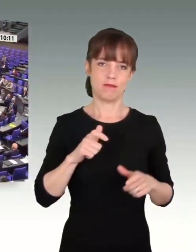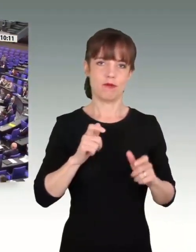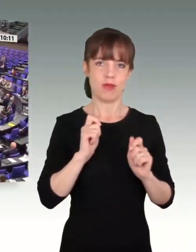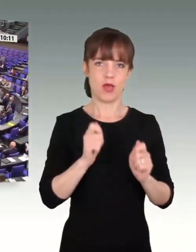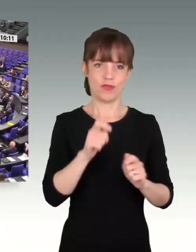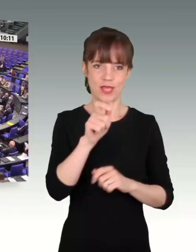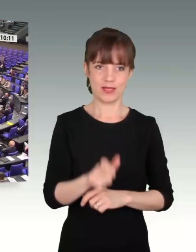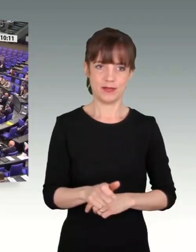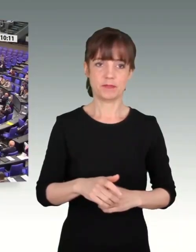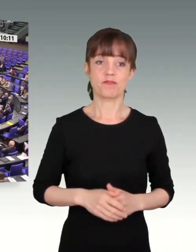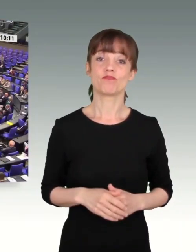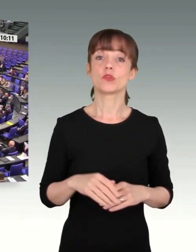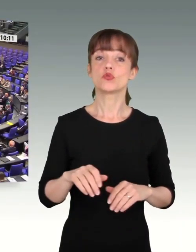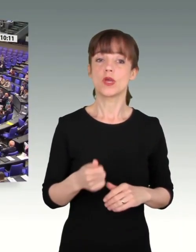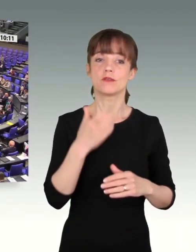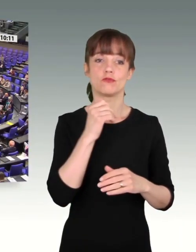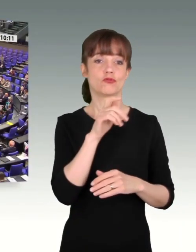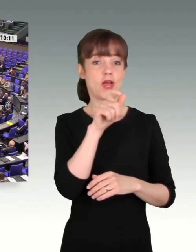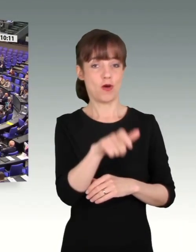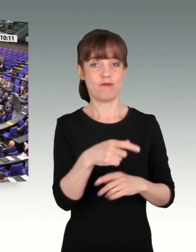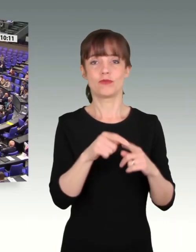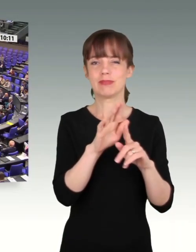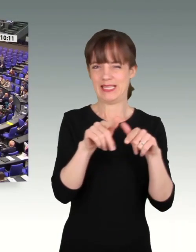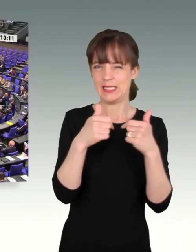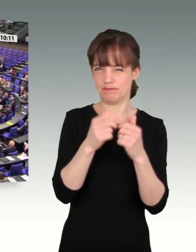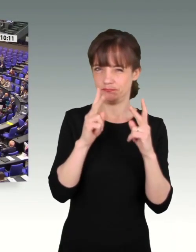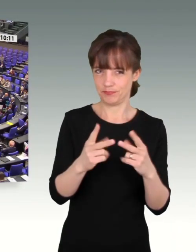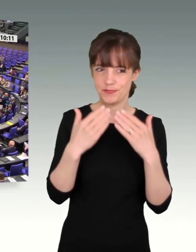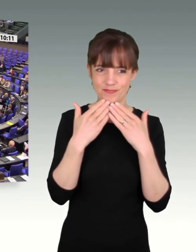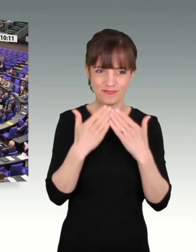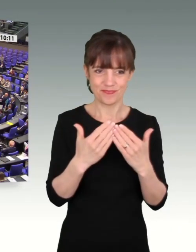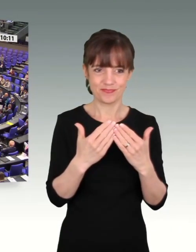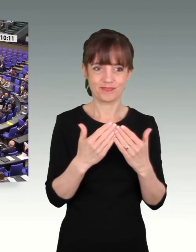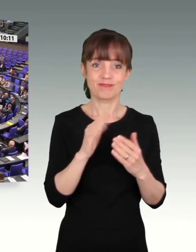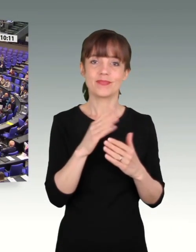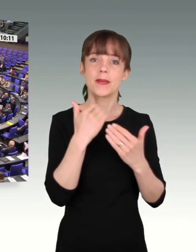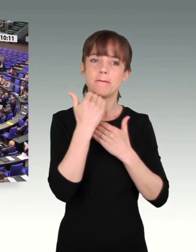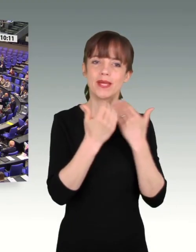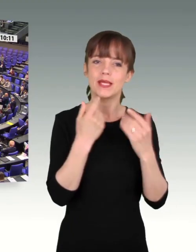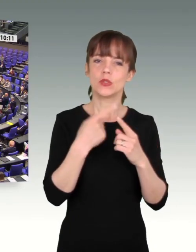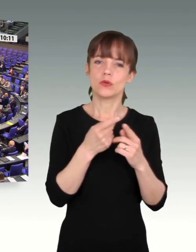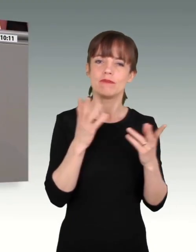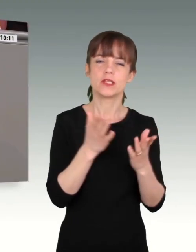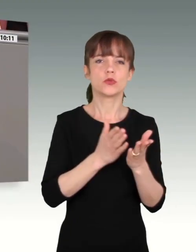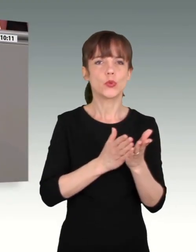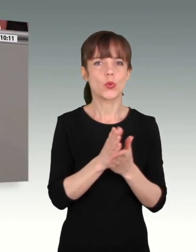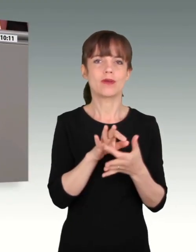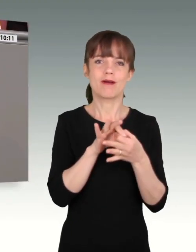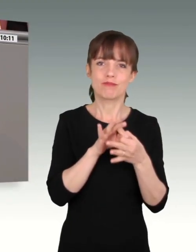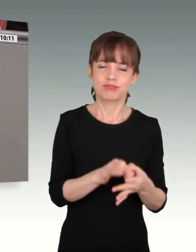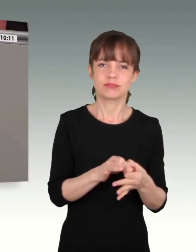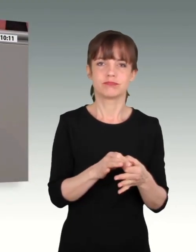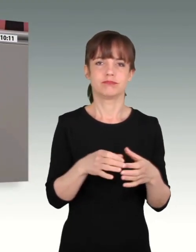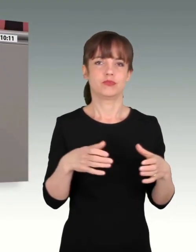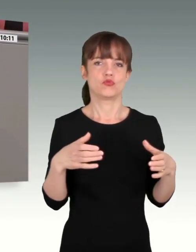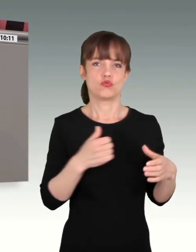für ihre Arbeit danken. Der Bericht und dieses kontinuierliche Ampuls der Truppe sein sind eine sehr wichtige